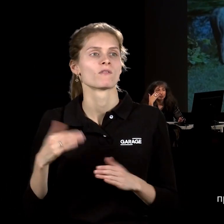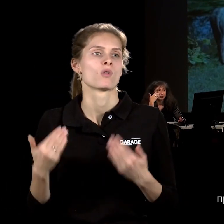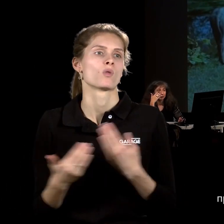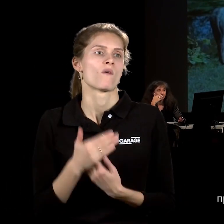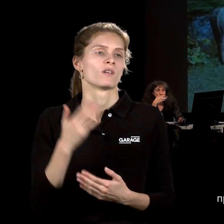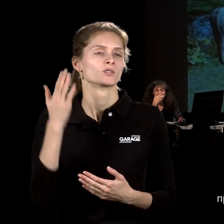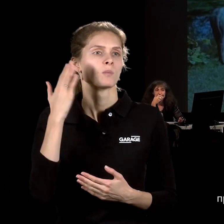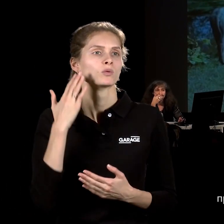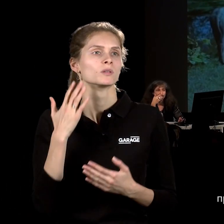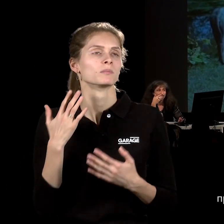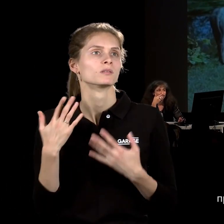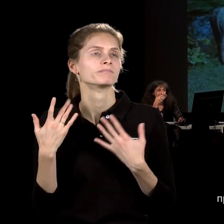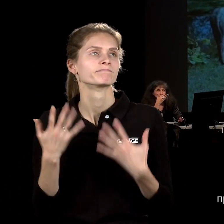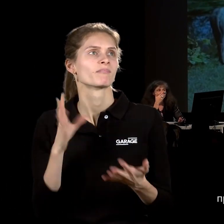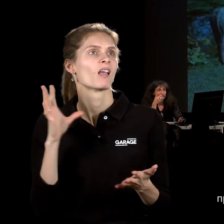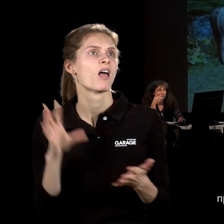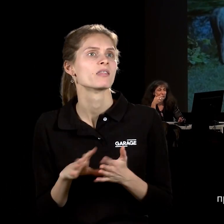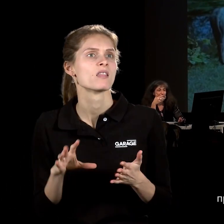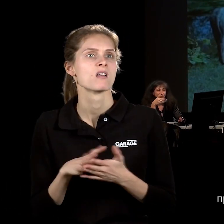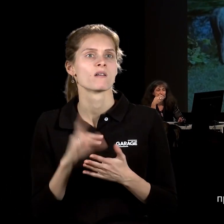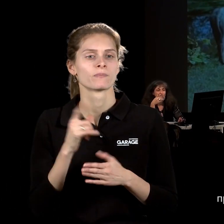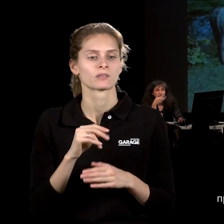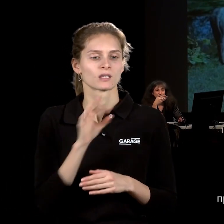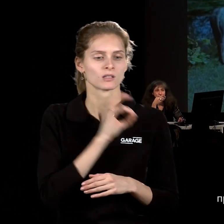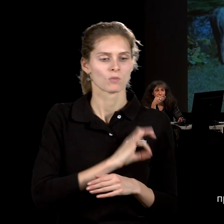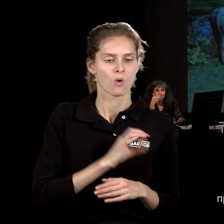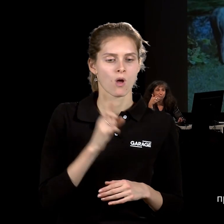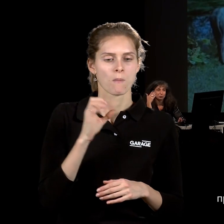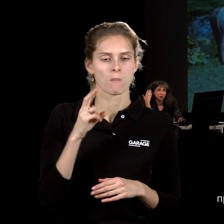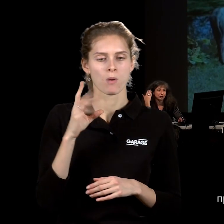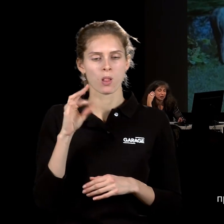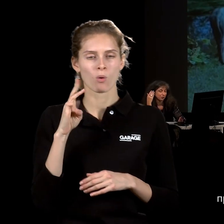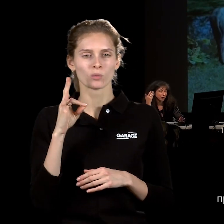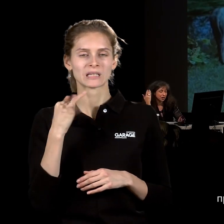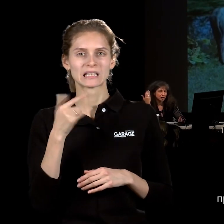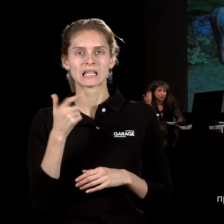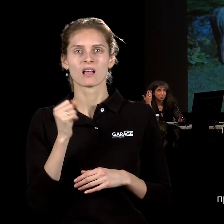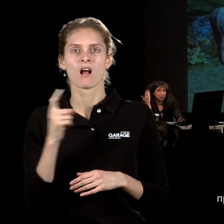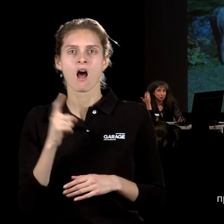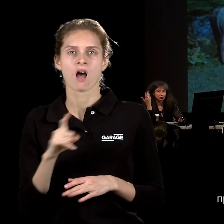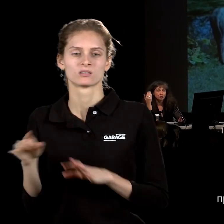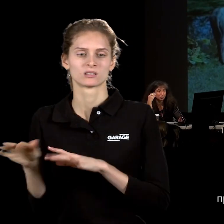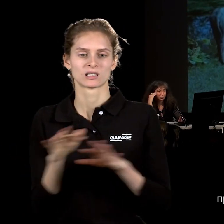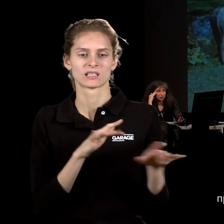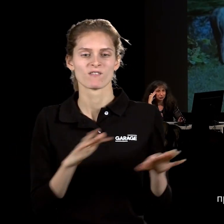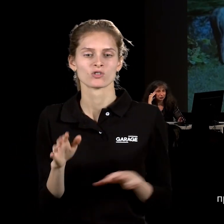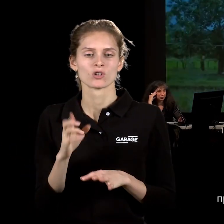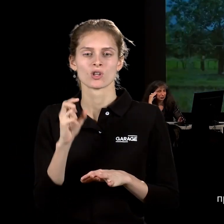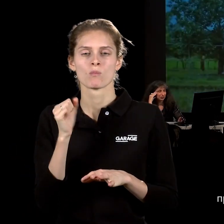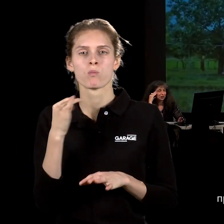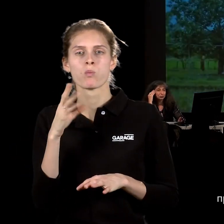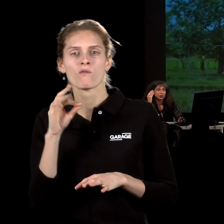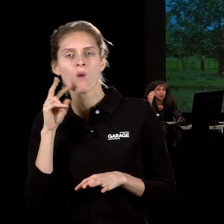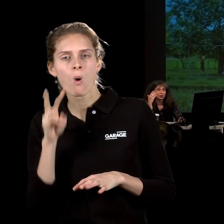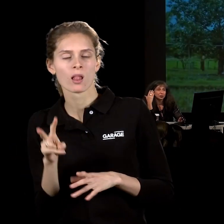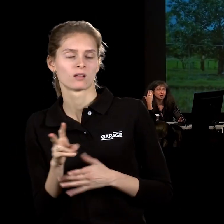энергии, которые там что-то работает на болотном газе и на движении этих самых огромных прекрасных буйволов, которые живут